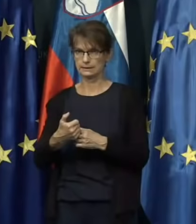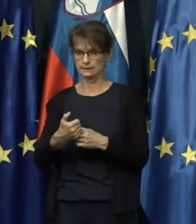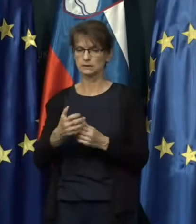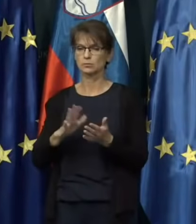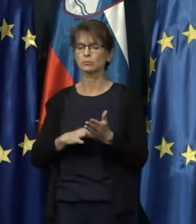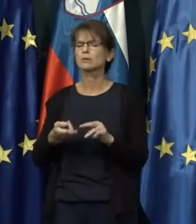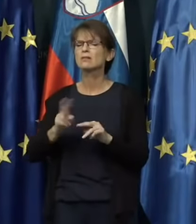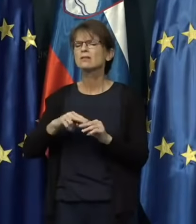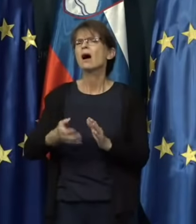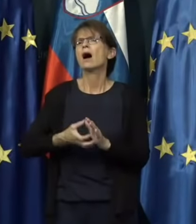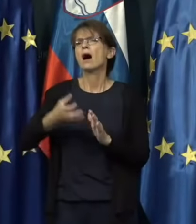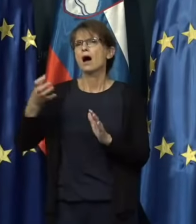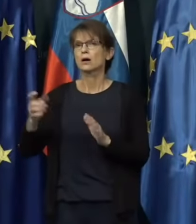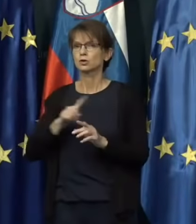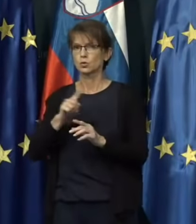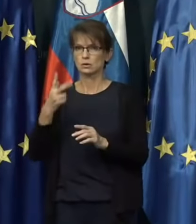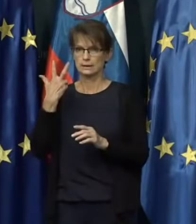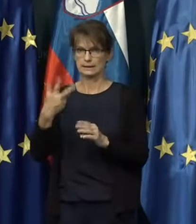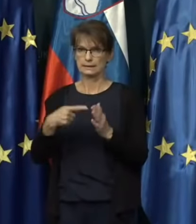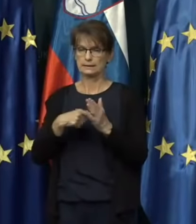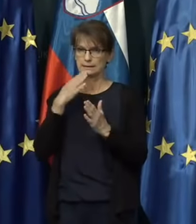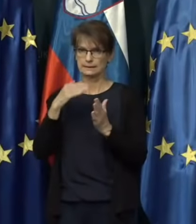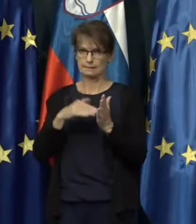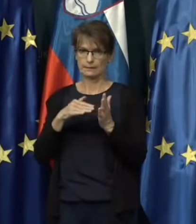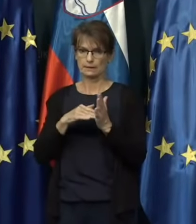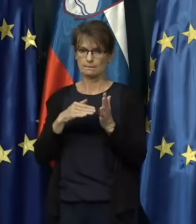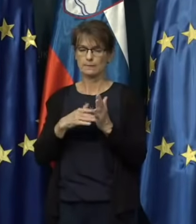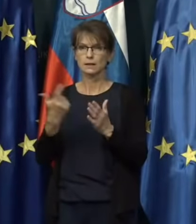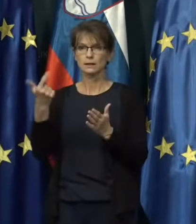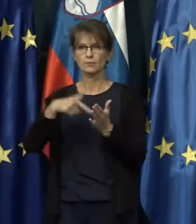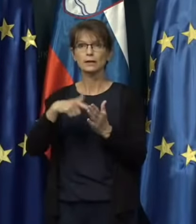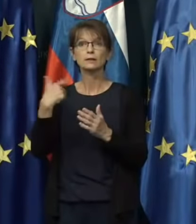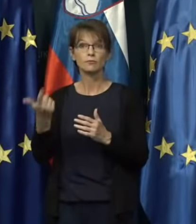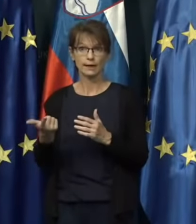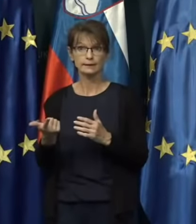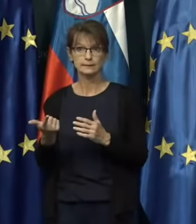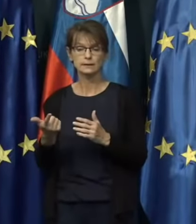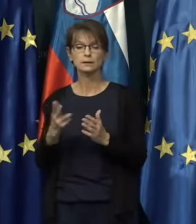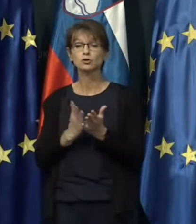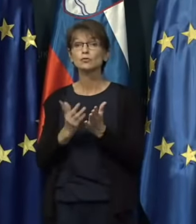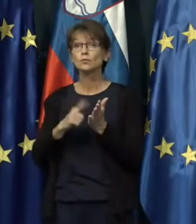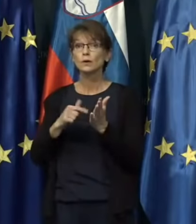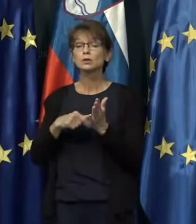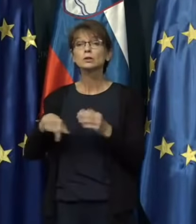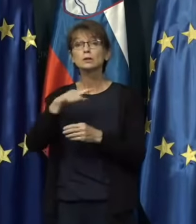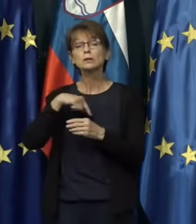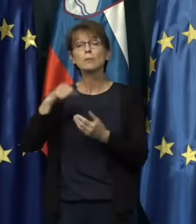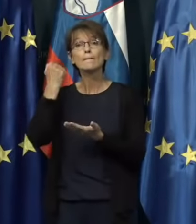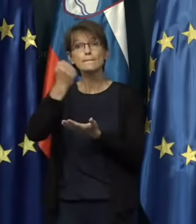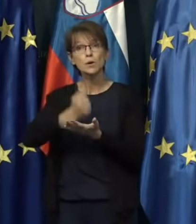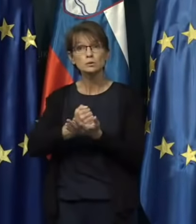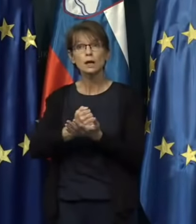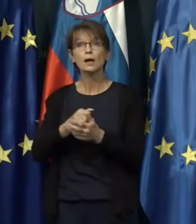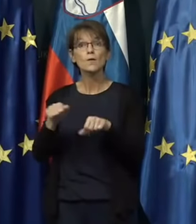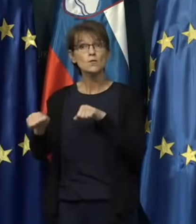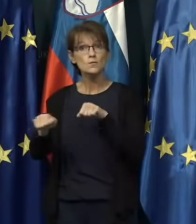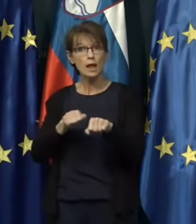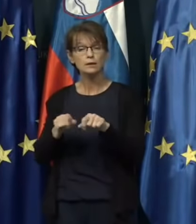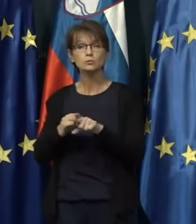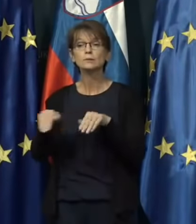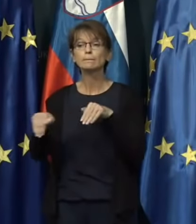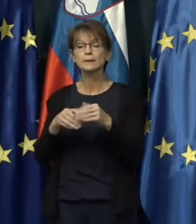najdlje do 30. septembra 2020. Kot smo že večkrat povdarili, vlada in tudi